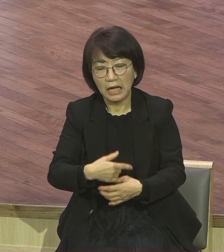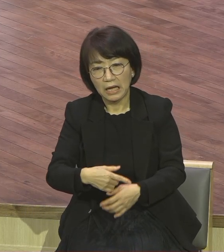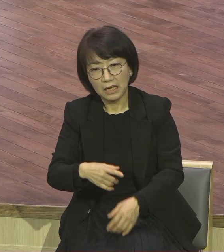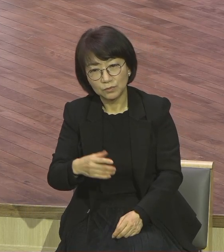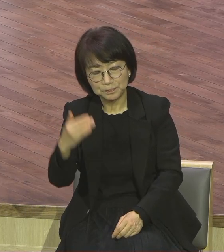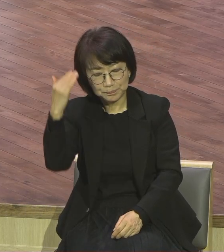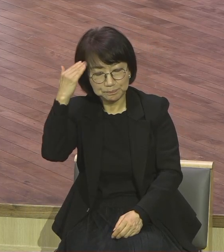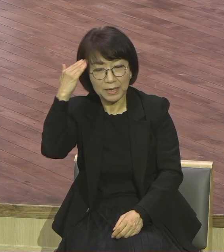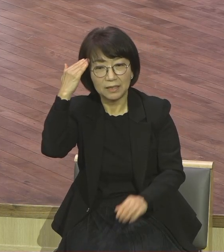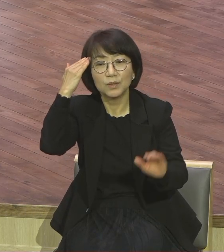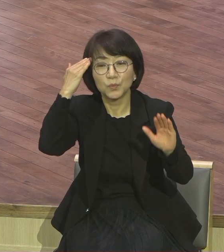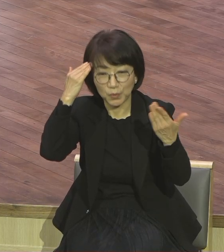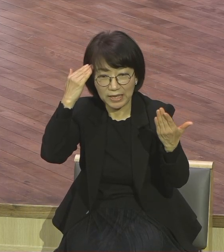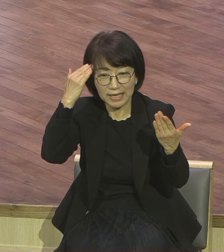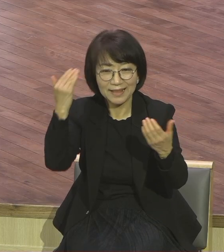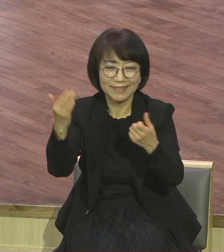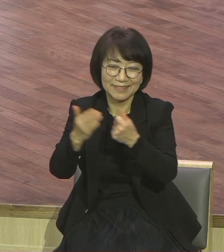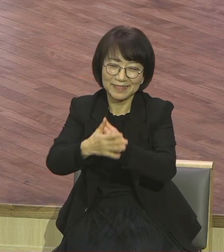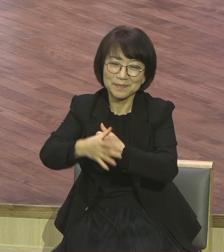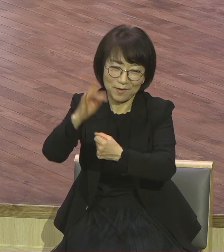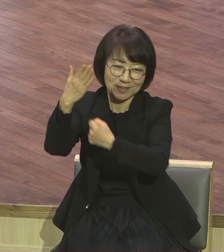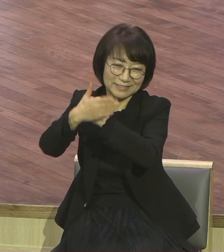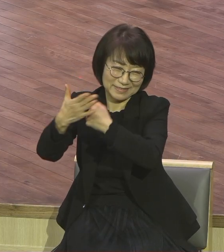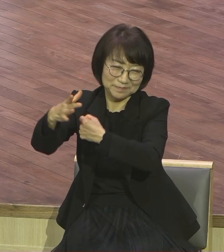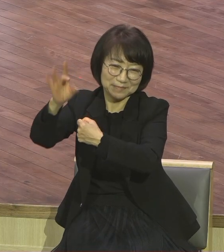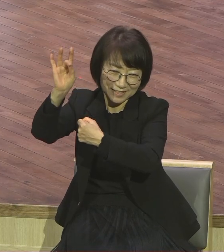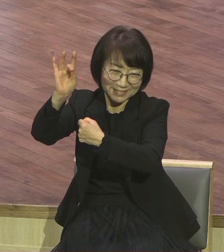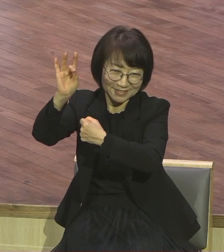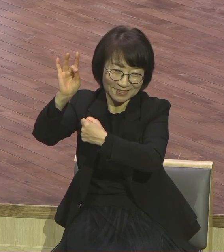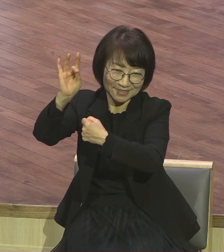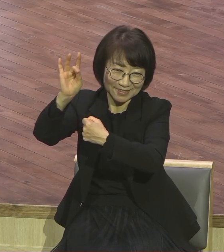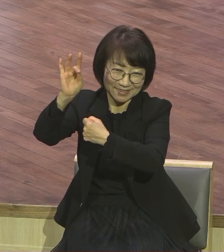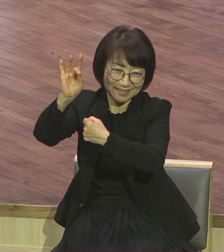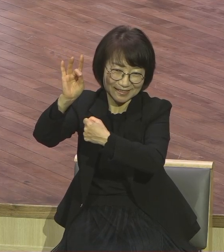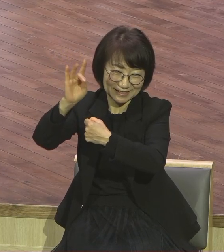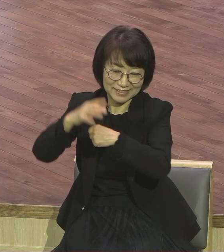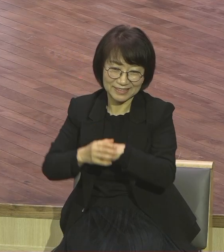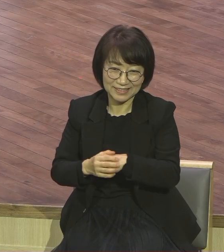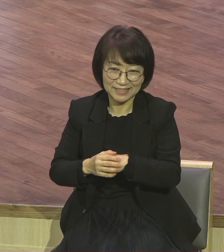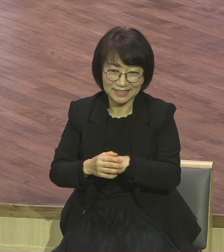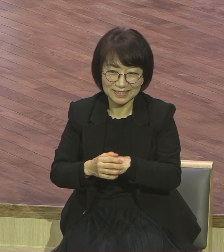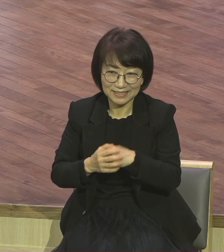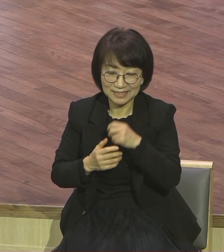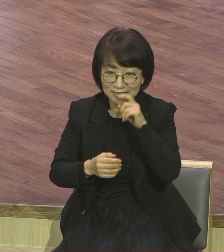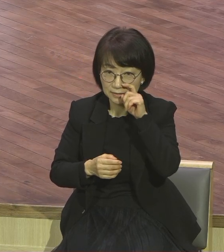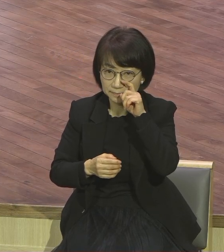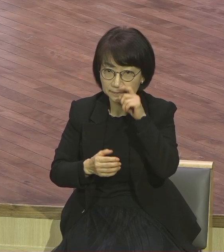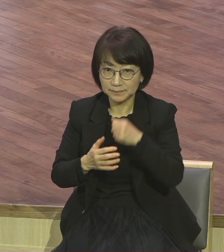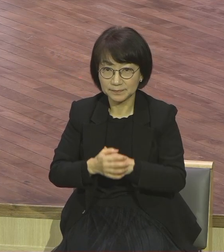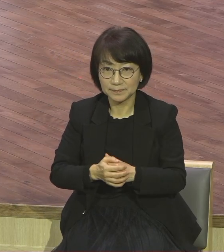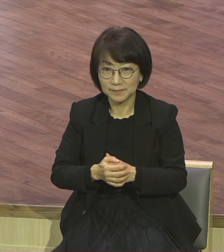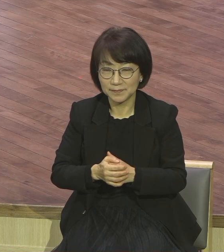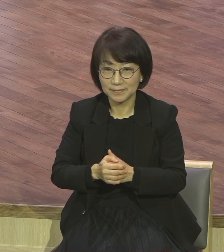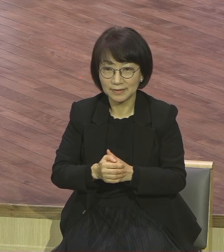그런 걸 가책없이 지도자들이 자르시기 바랍니다 은혜 못 받았구나